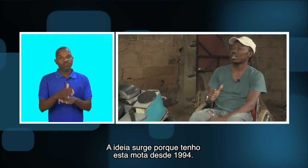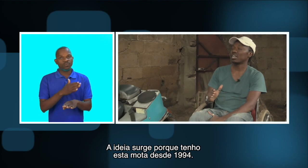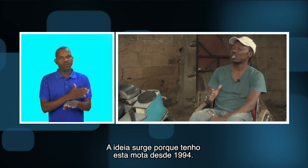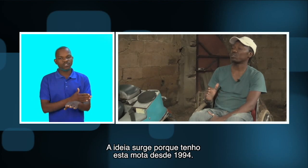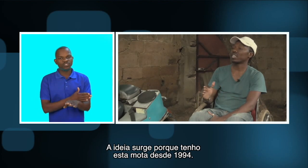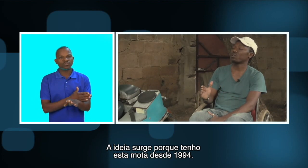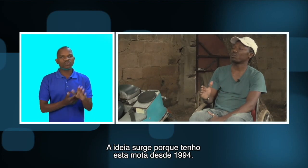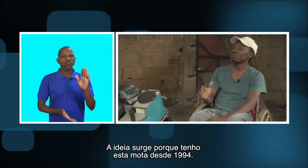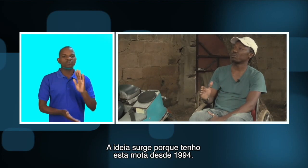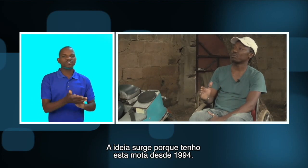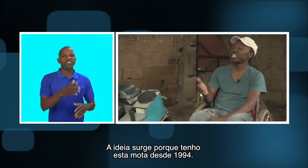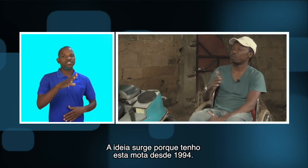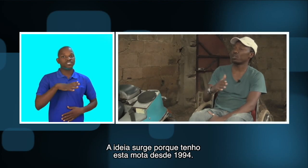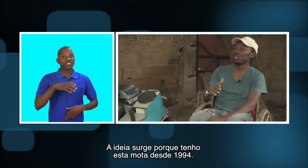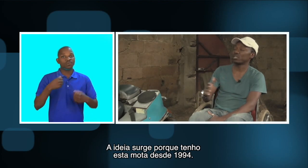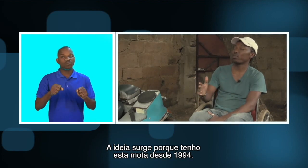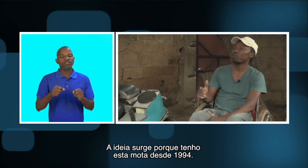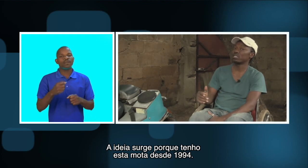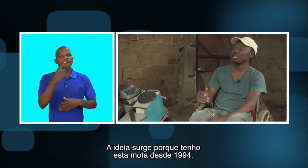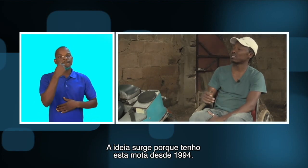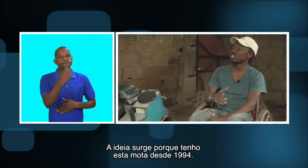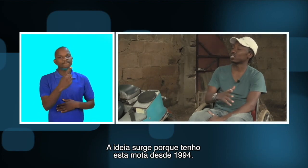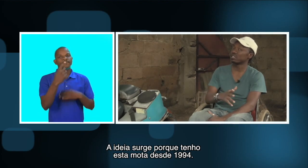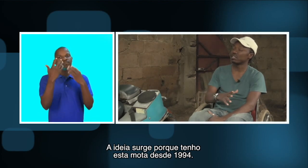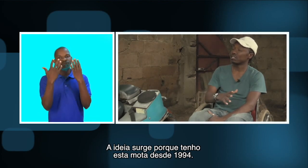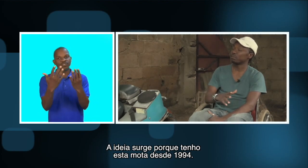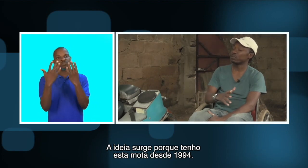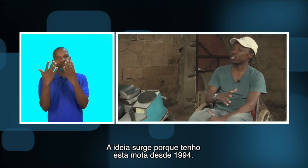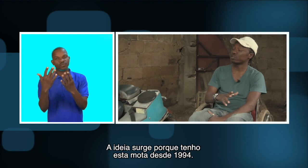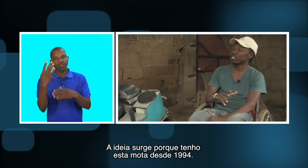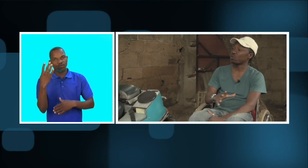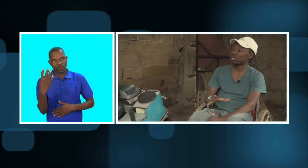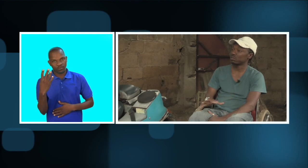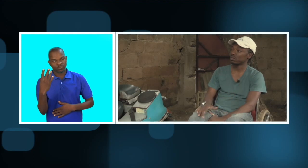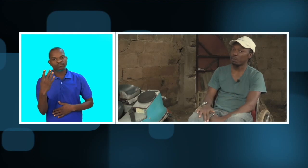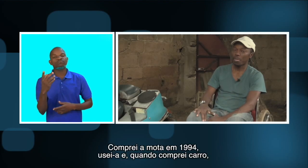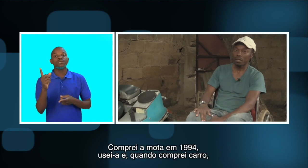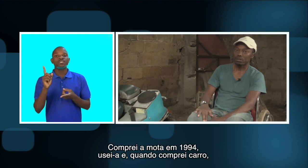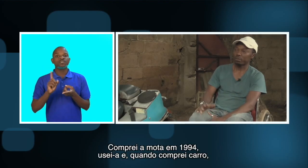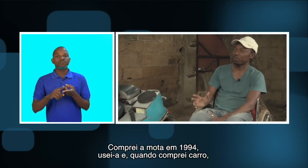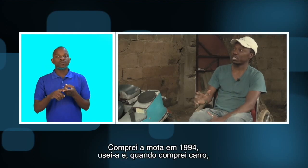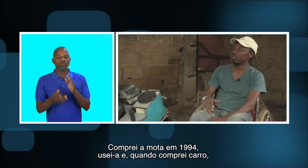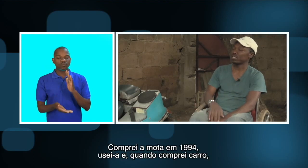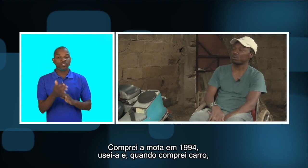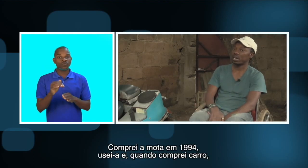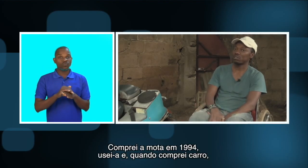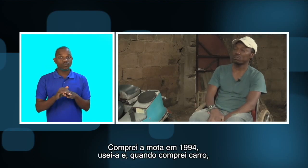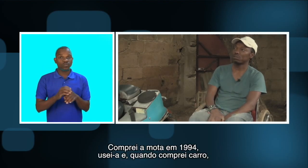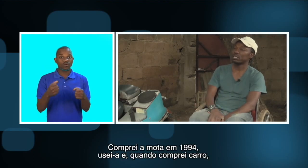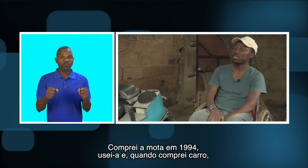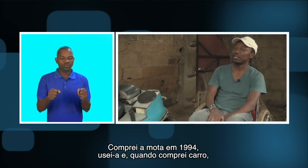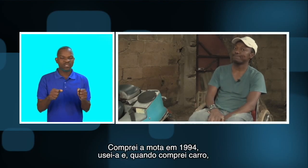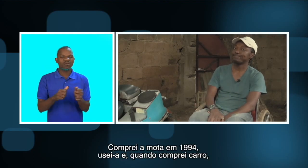mota eu tenho tinha mota eu tenho a mota desde 1994 comprei a mota em 94